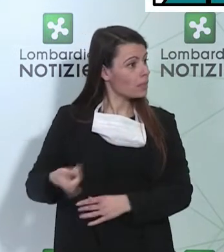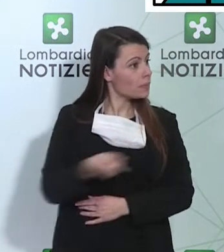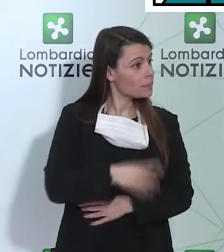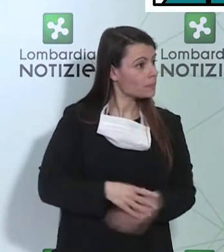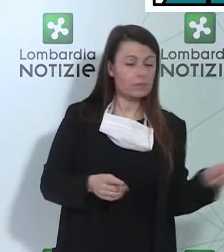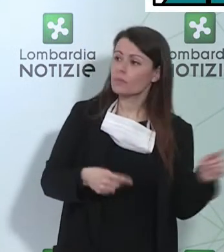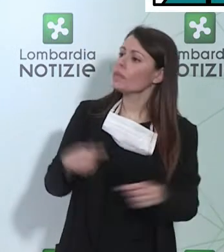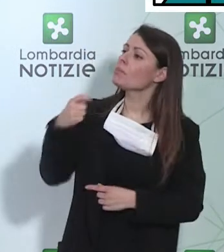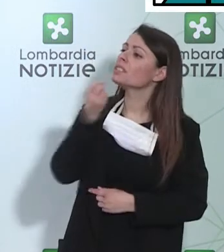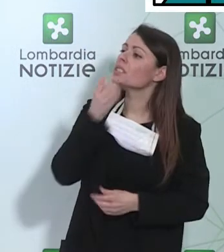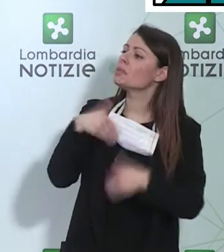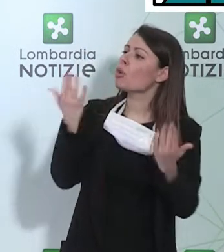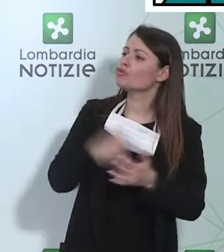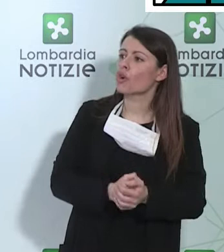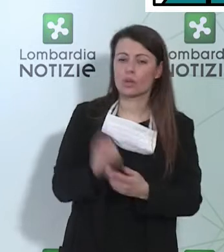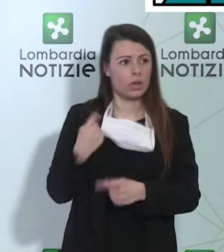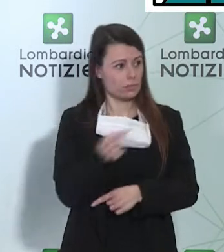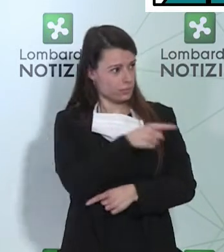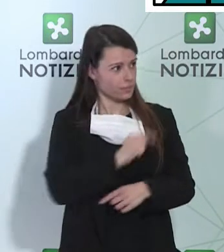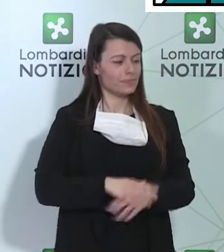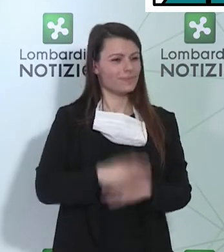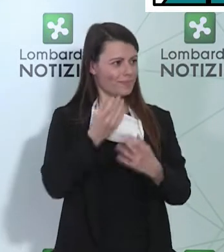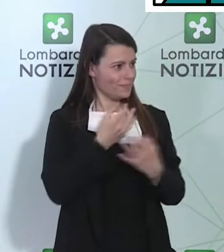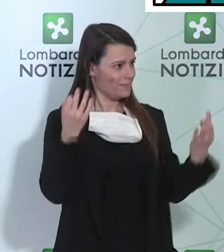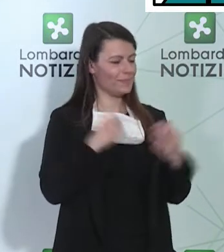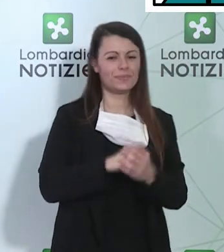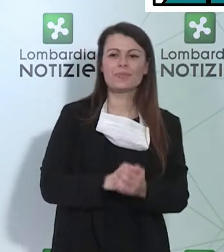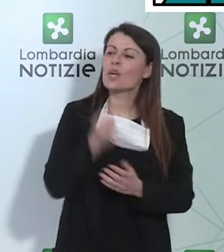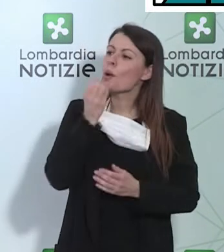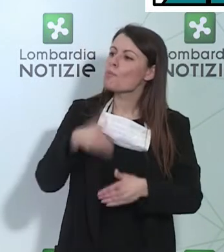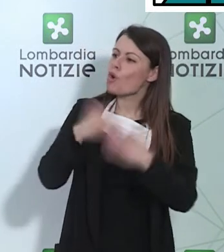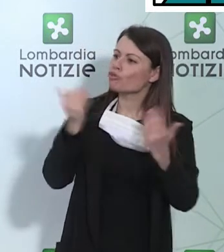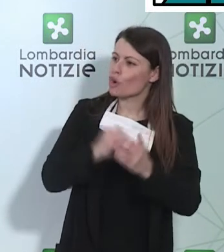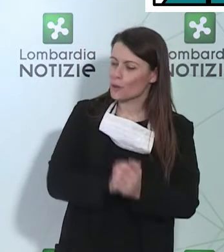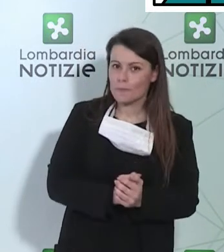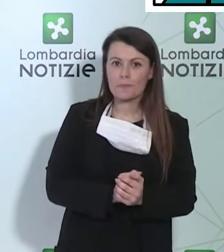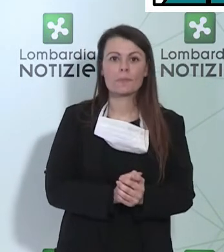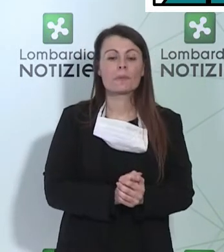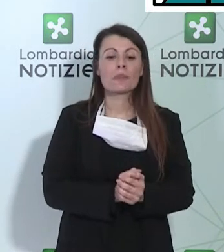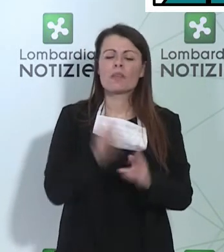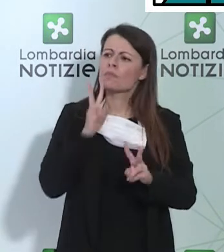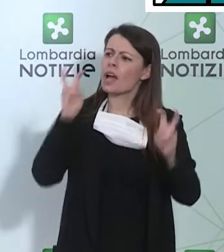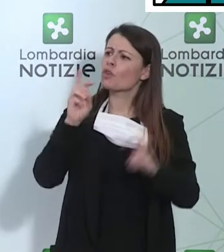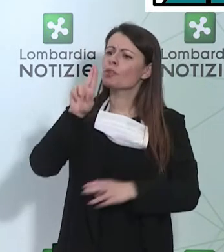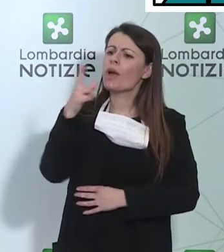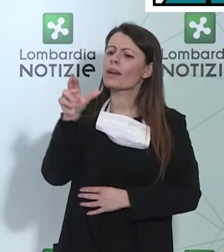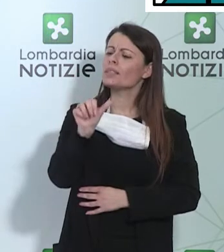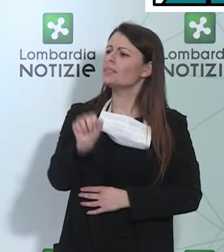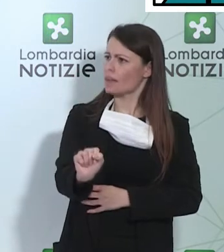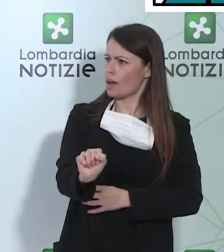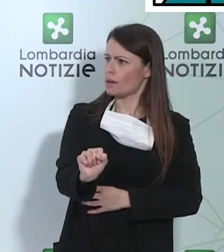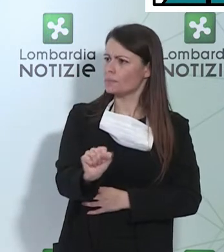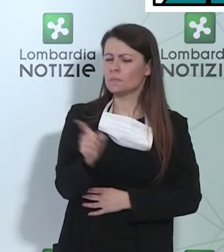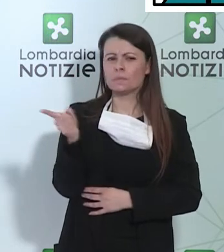Presidente, buongiorno, qua. Eccolo. Buongiorno. Sulle RSA lei ha risposto che una